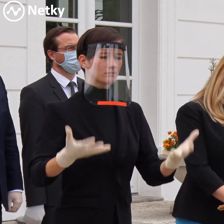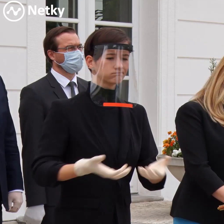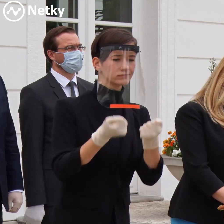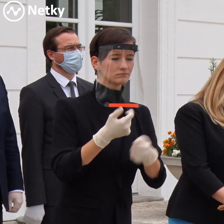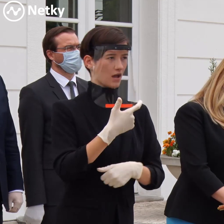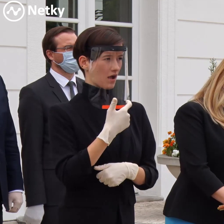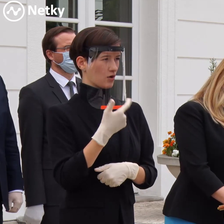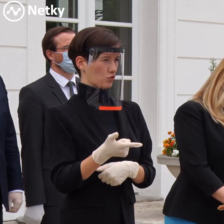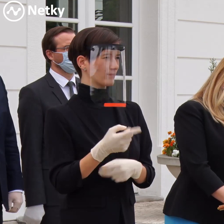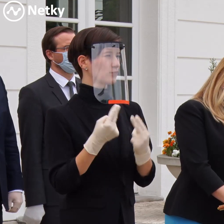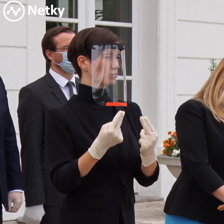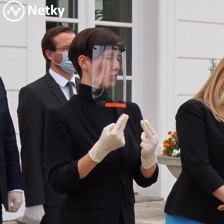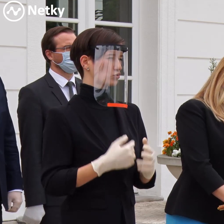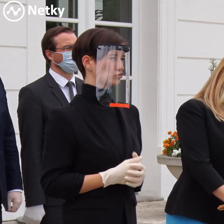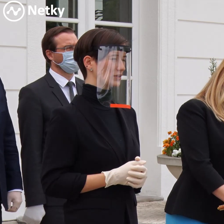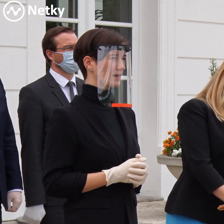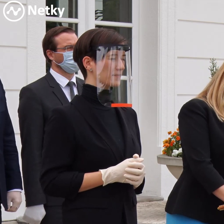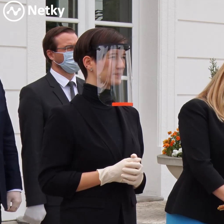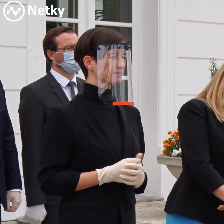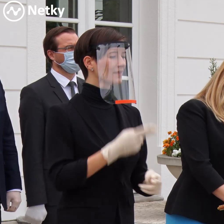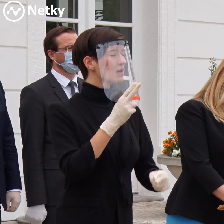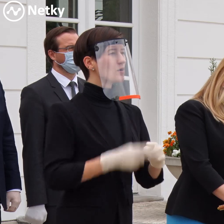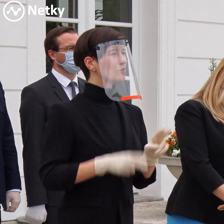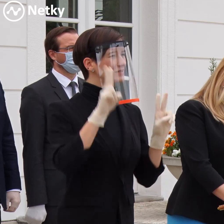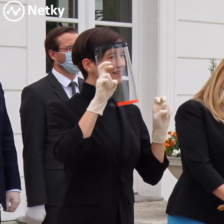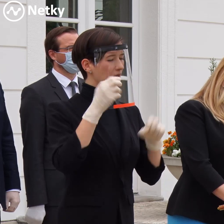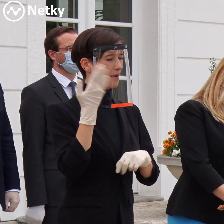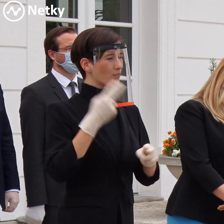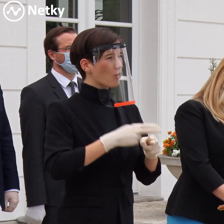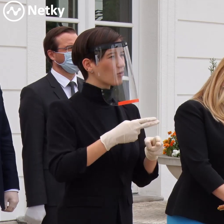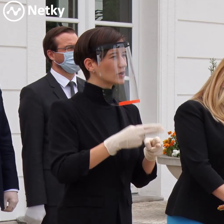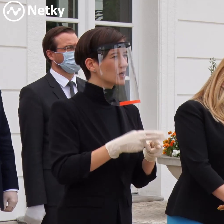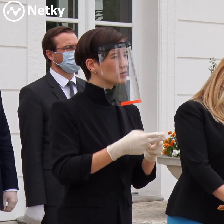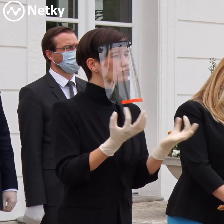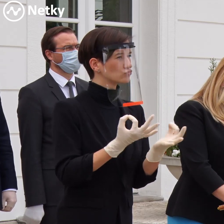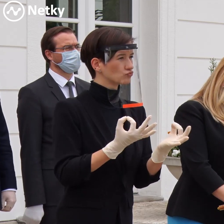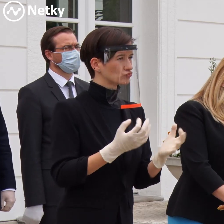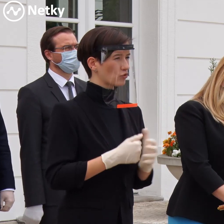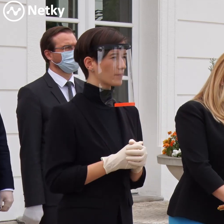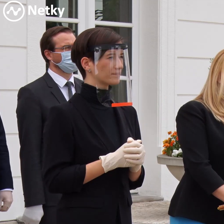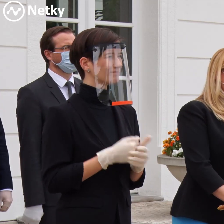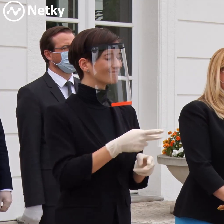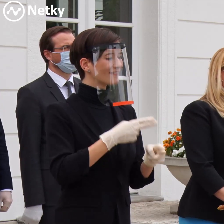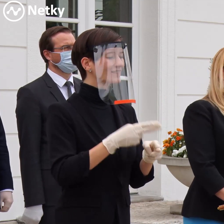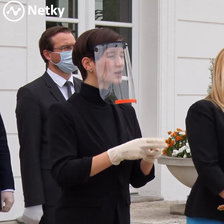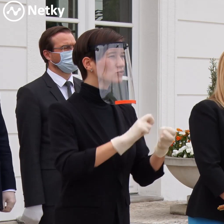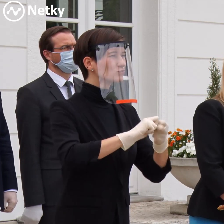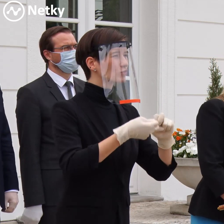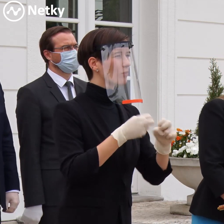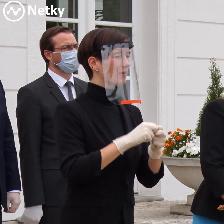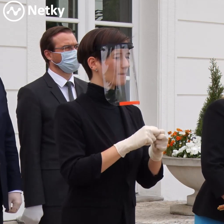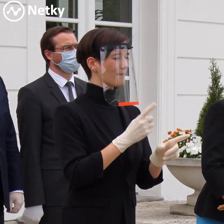centrálnej úrovne. No a poslednou témou, o ktorom sme sa ešte rozprávali, bolo vyriešenie problému s nedostatkom